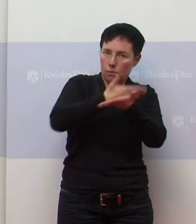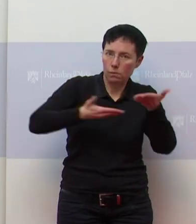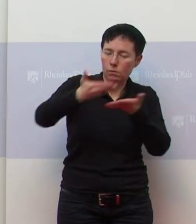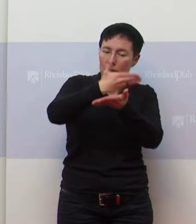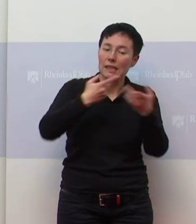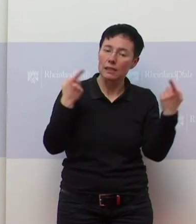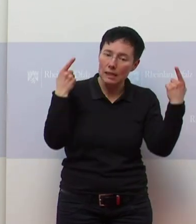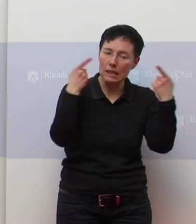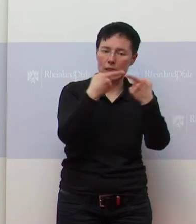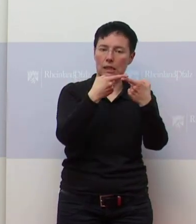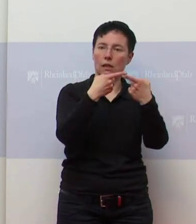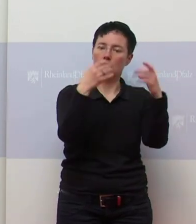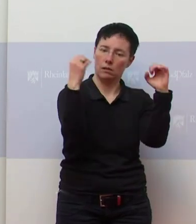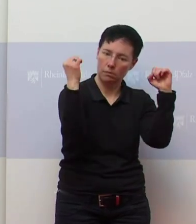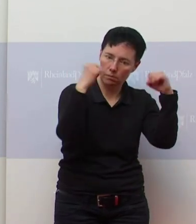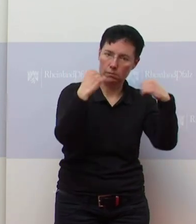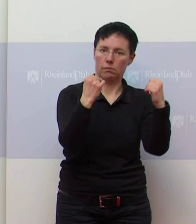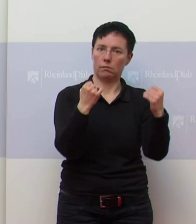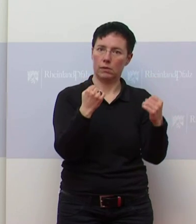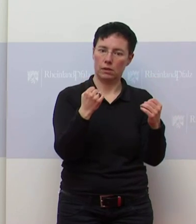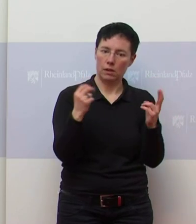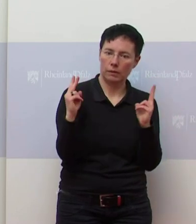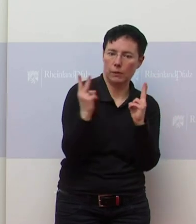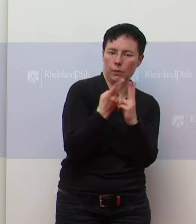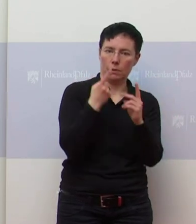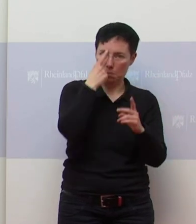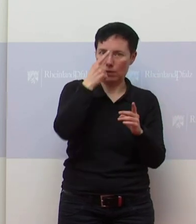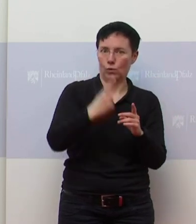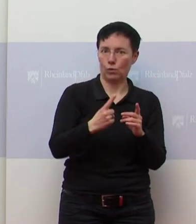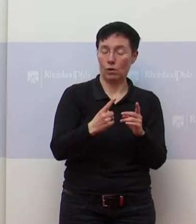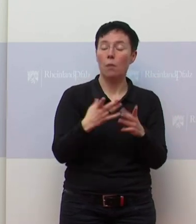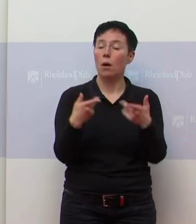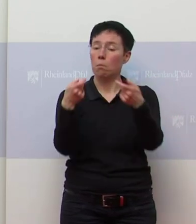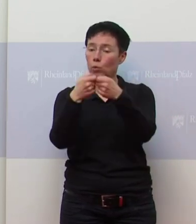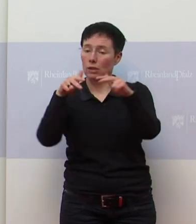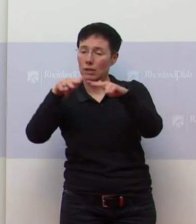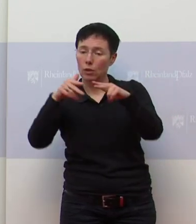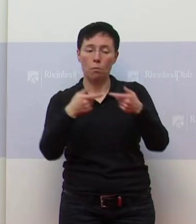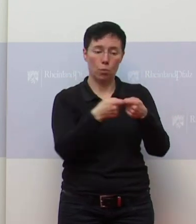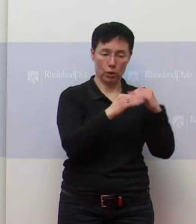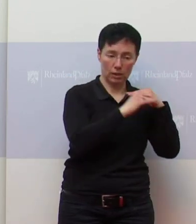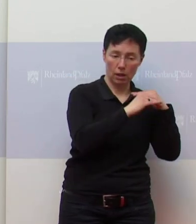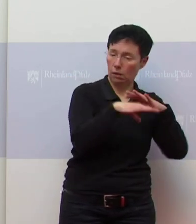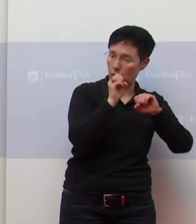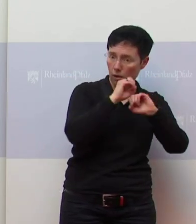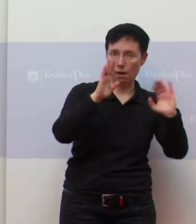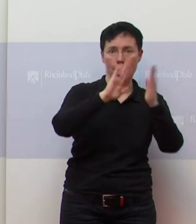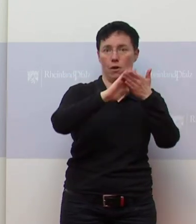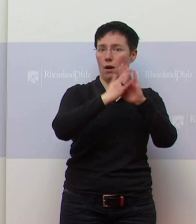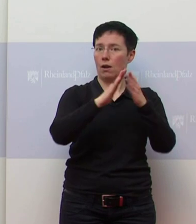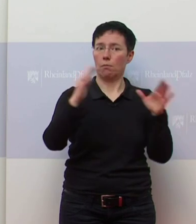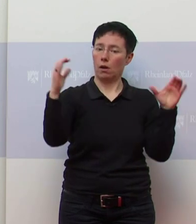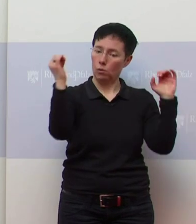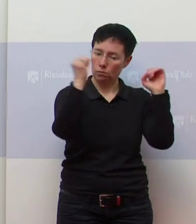auch miteinander verständigt. Und ich kann nur sagen, es gibt eine sehr klare Vereinbarung zwischen Bund und Ländern, dass die Länder in ihrer eigenen